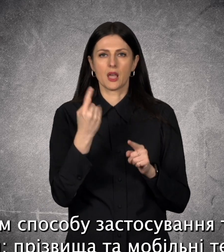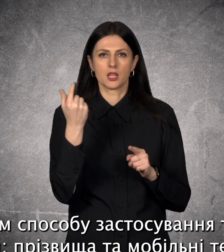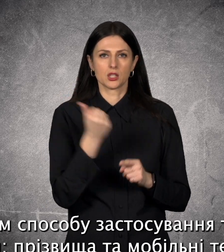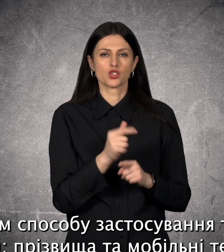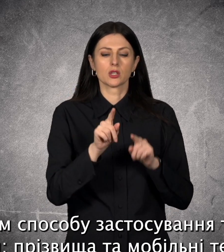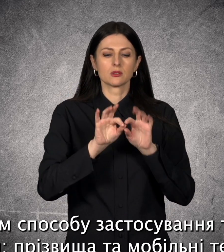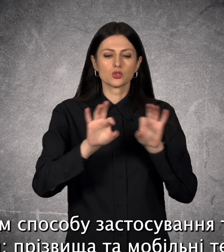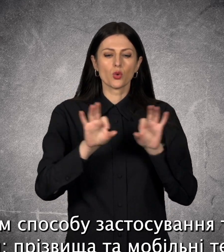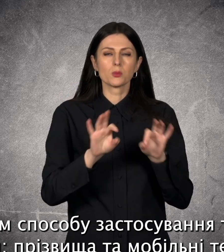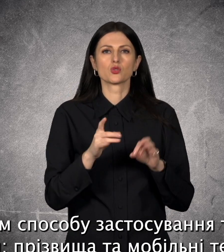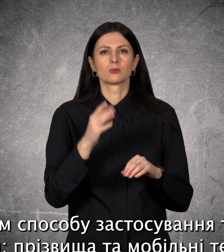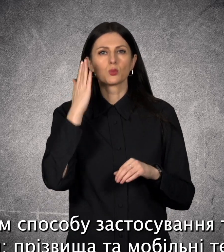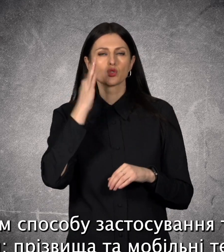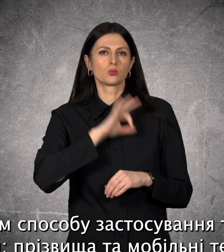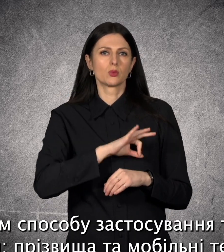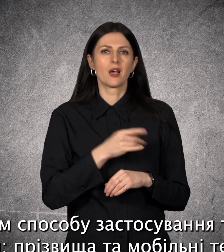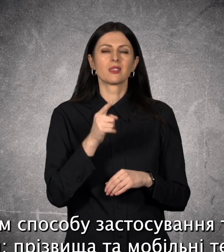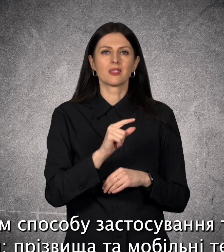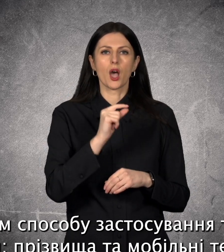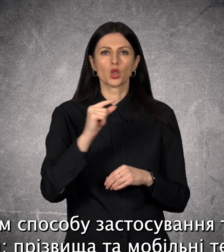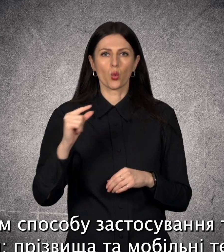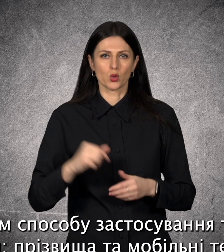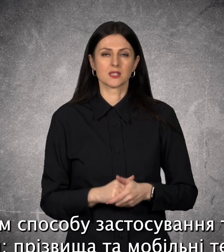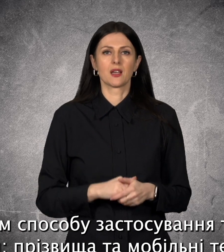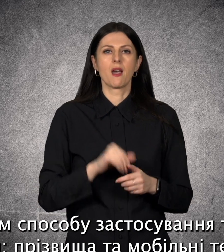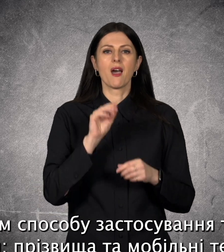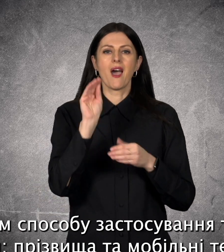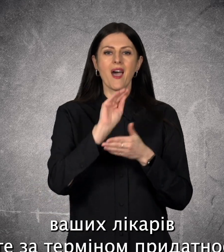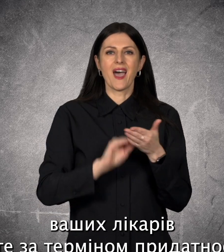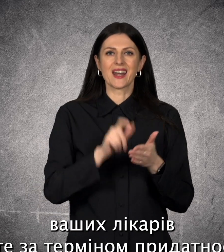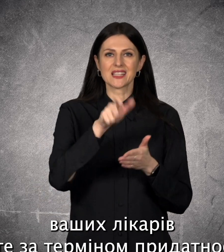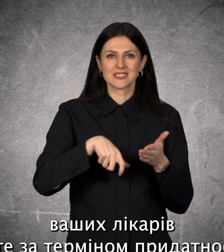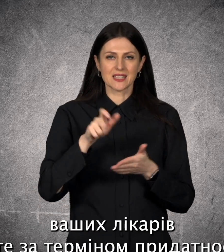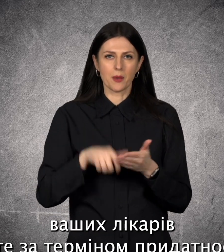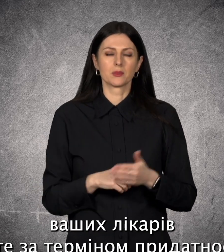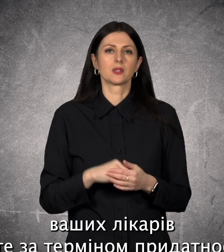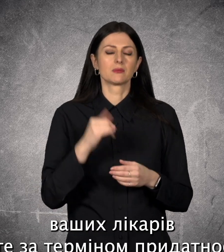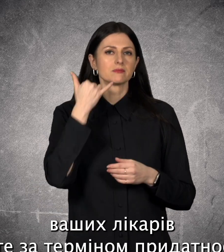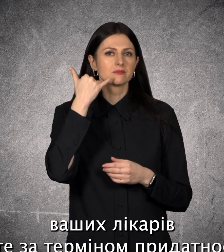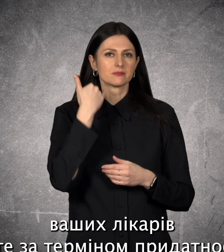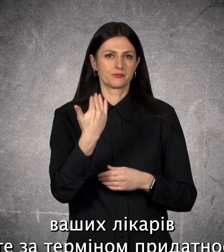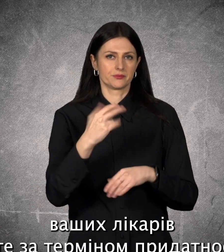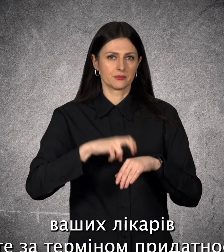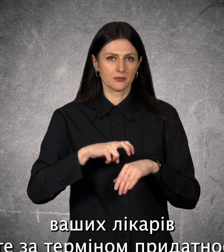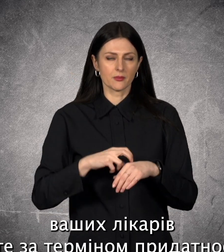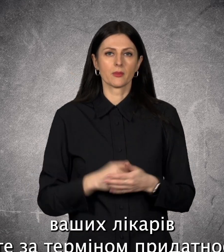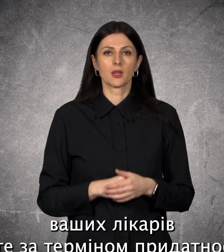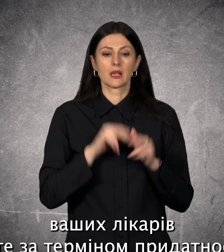застосування та дози, рецепти, прізвища та мобільні телефони ваших лікарів, слідкуйте за терміном придатності